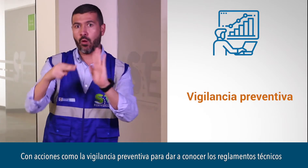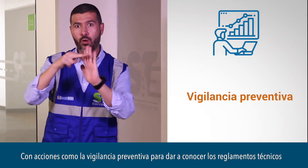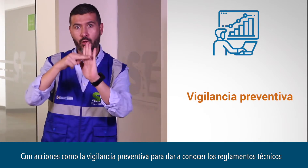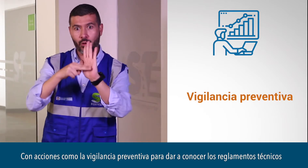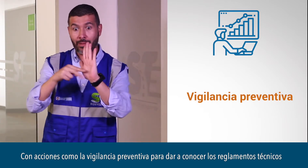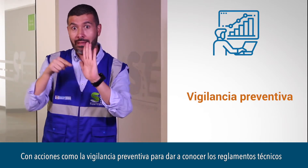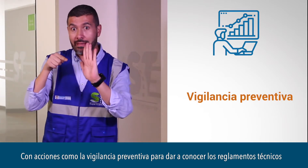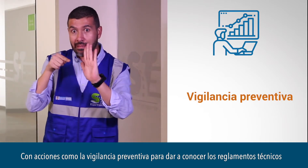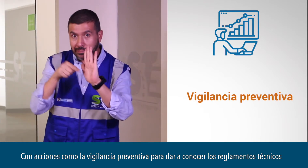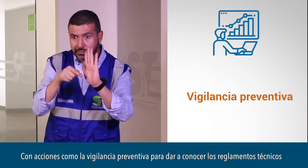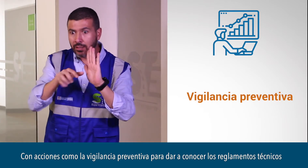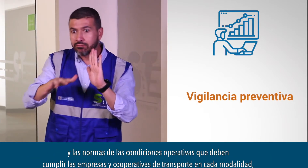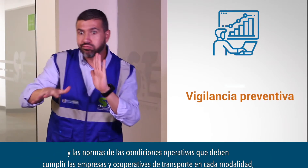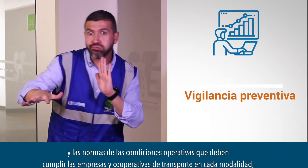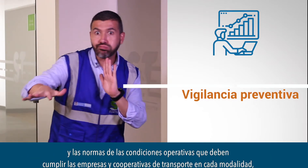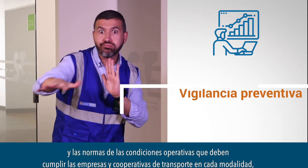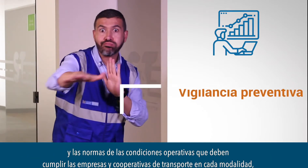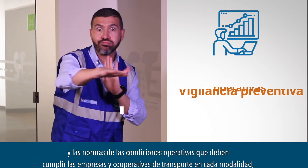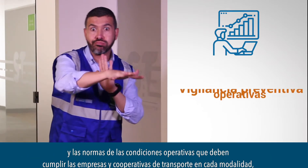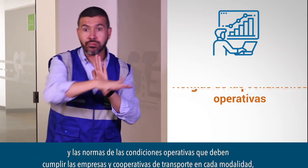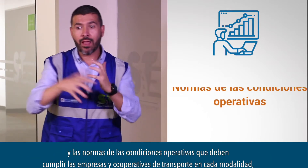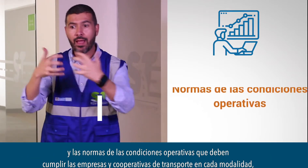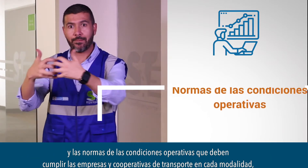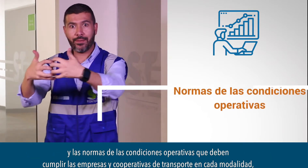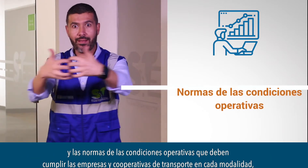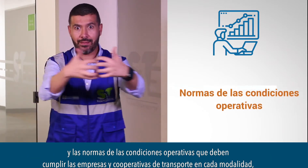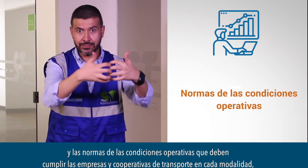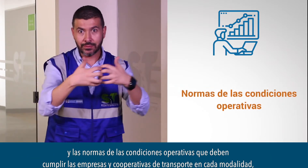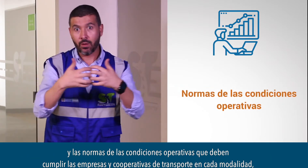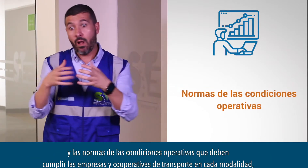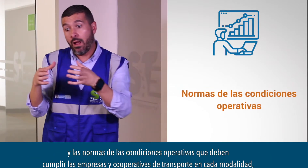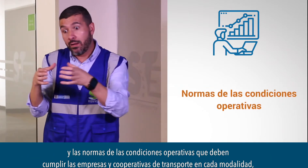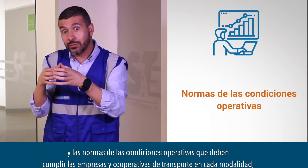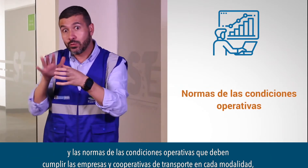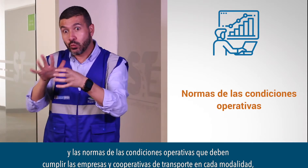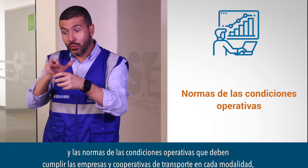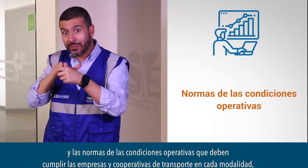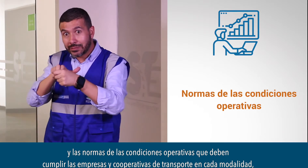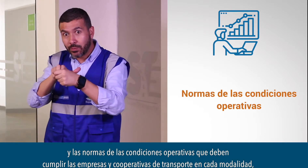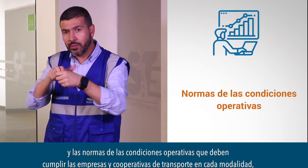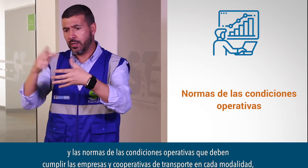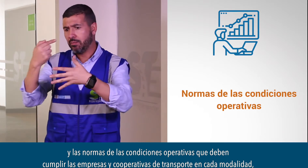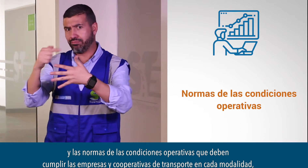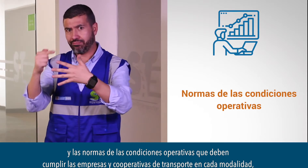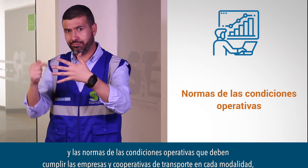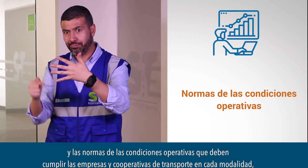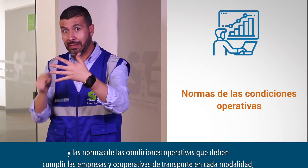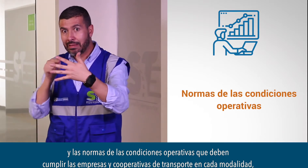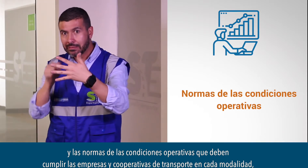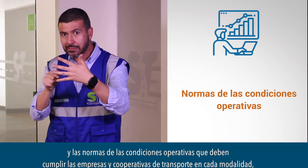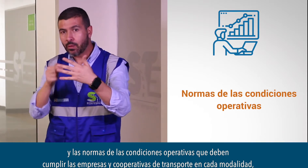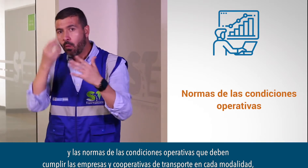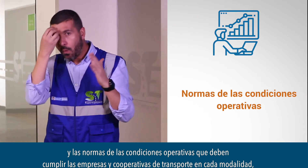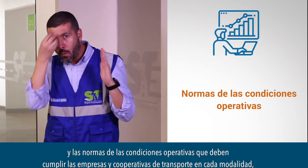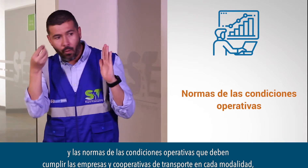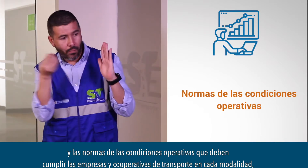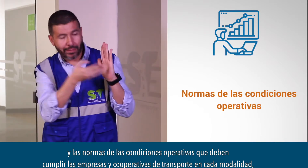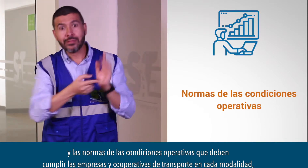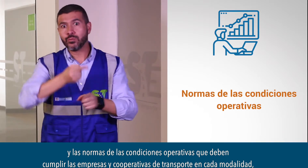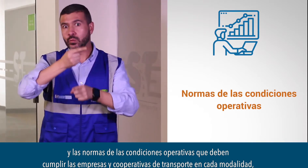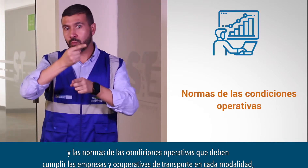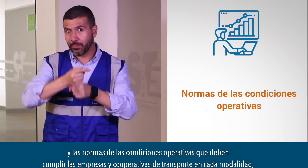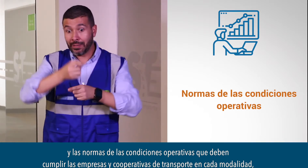y las normas de las condiciones operativas que deben cumplir las empresas y cooperativas de